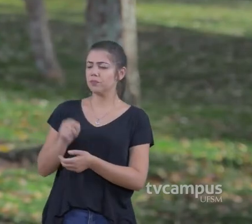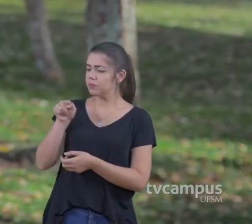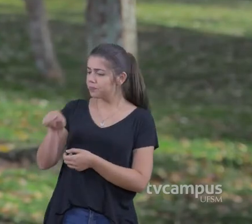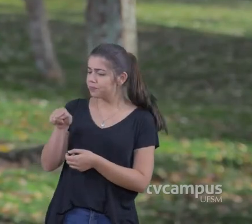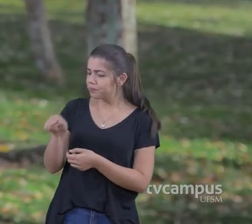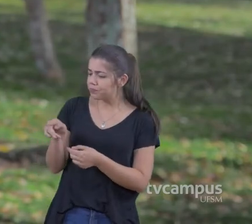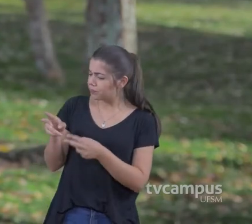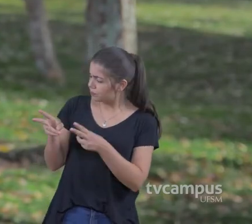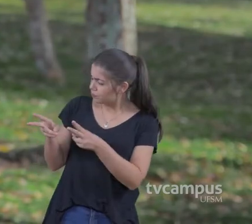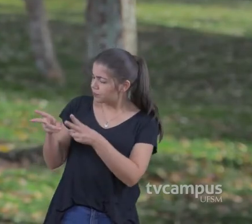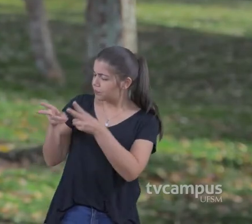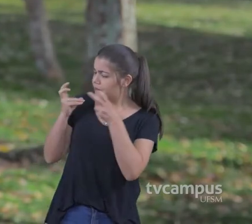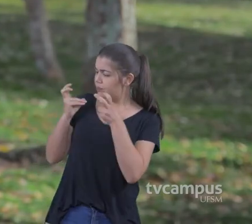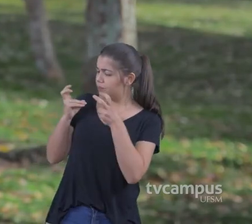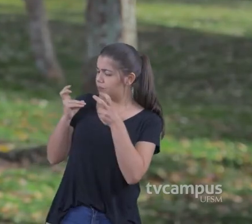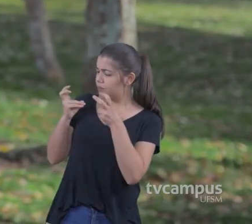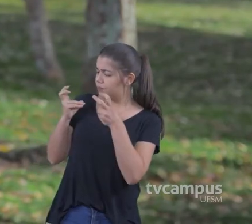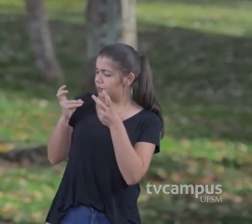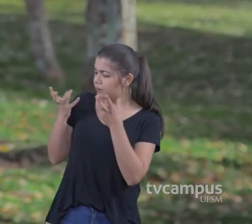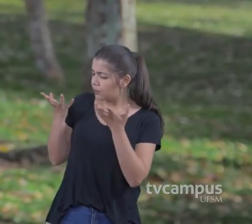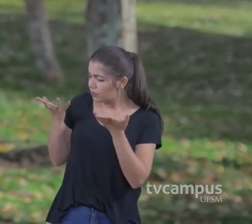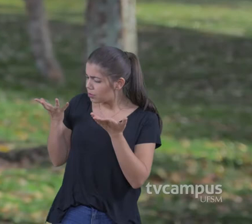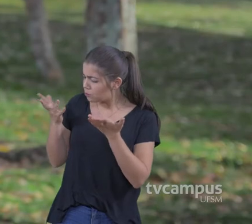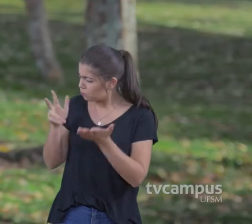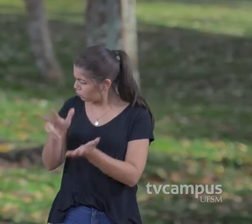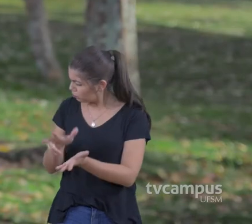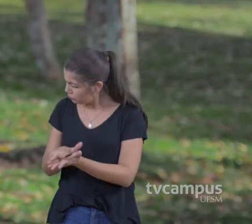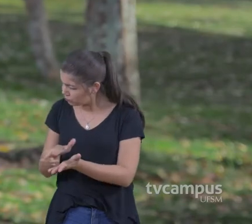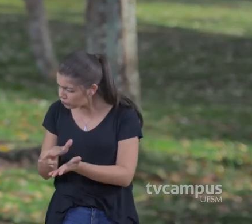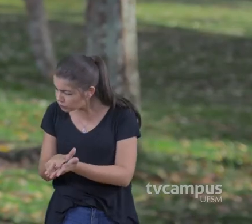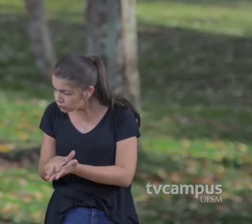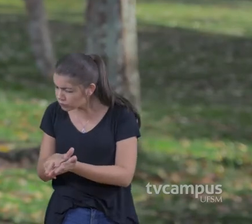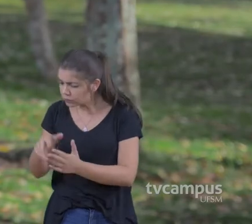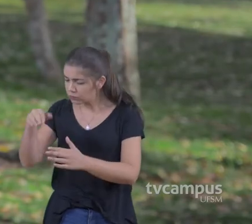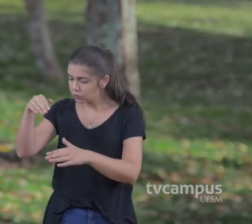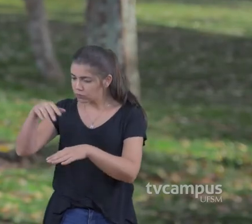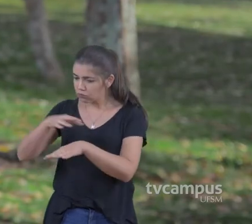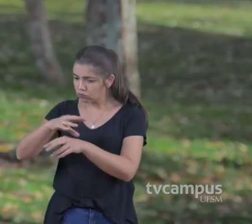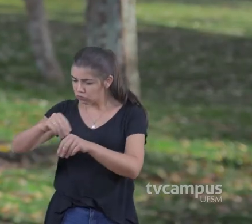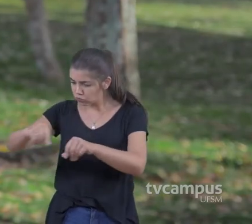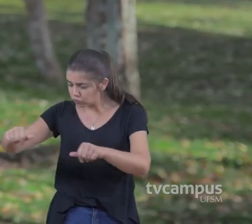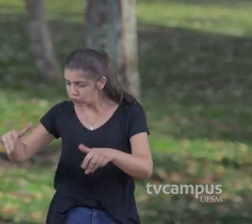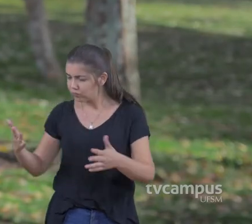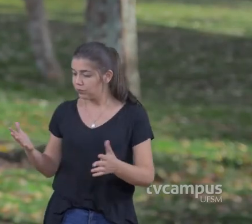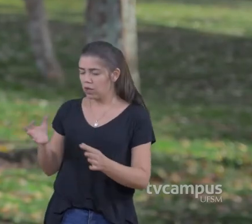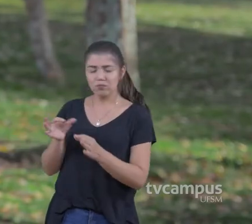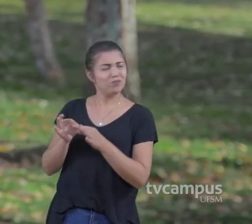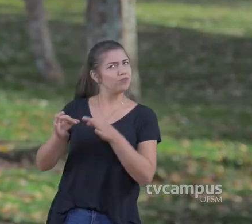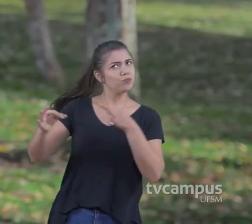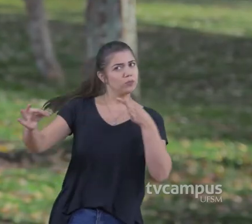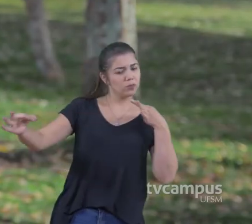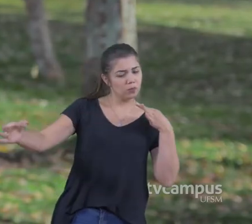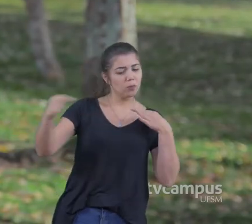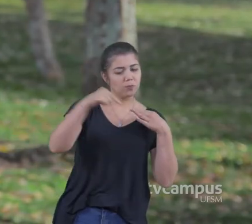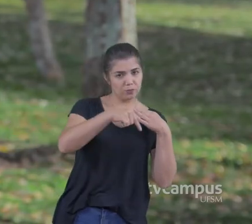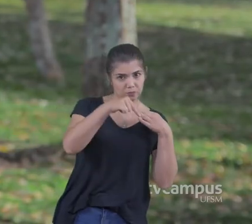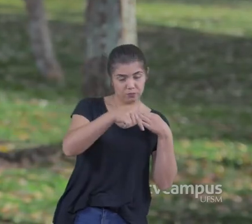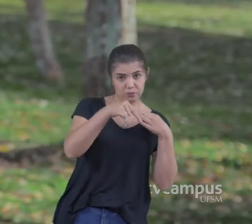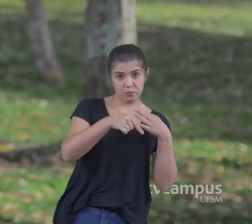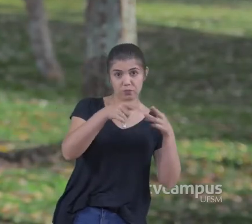viram esse material enterrado Numa área que estava longe da nossa área de prospecção A gente não costumava